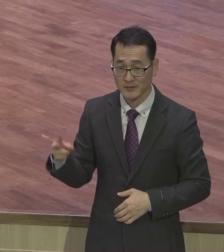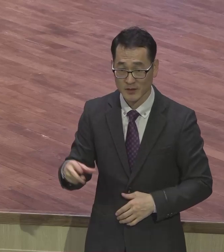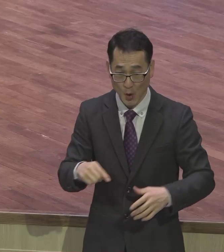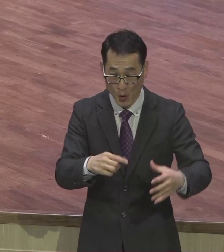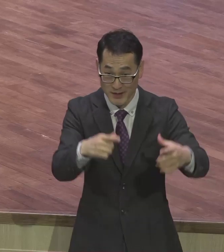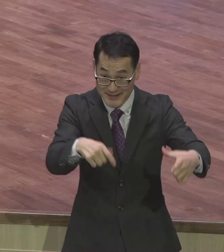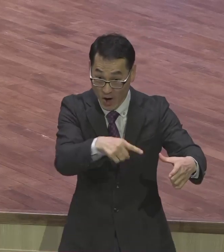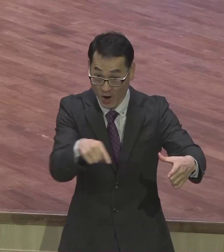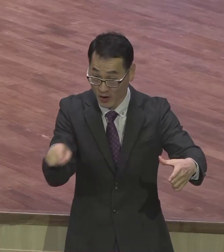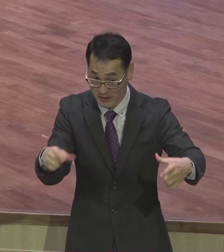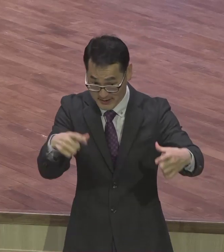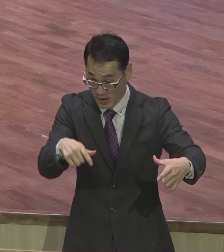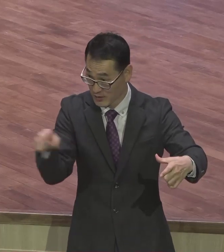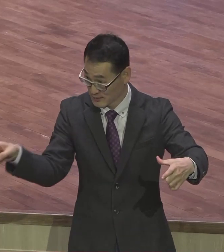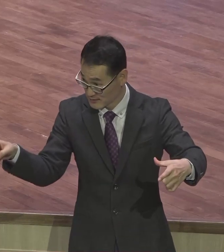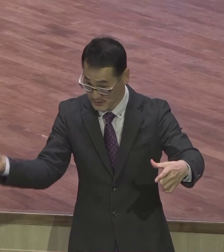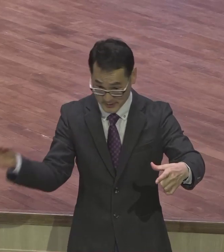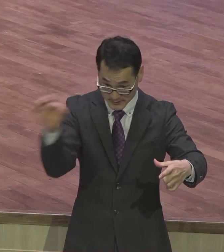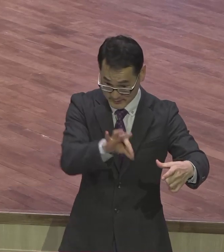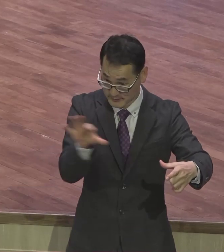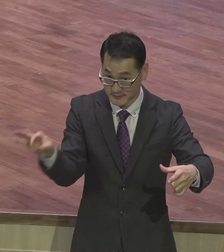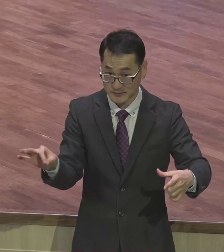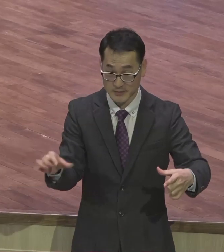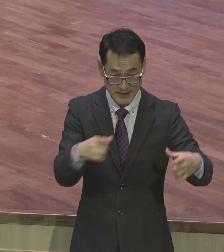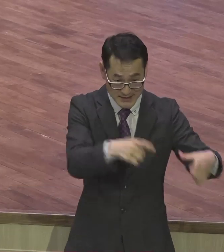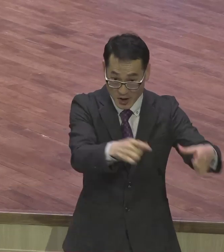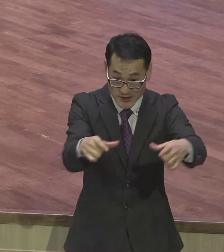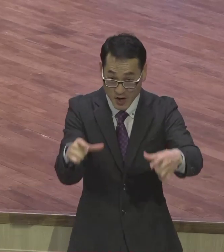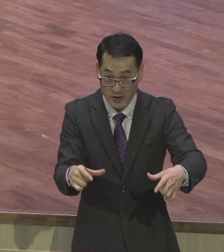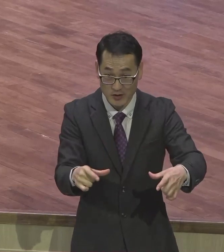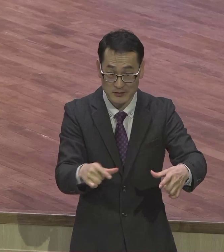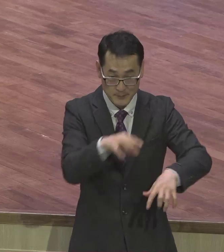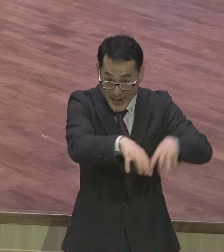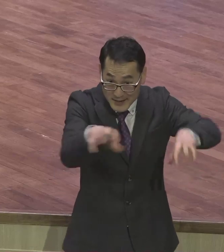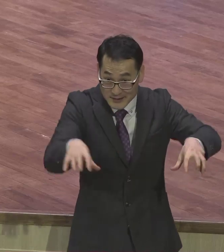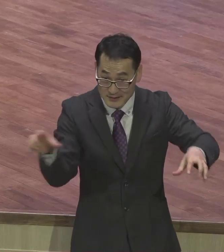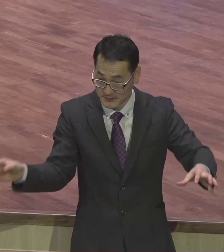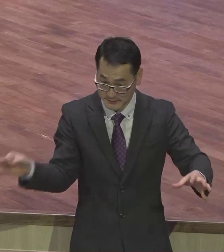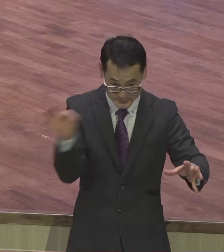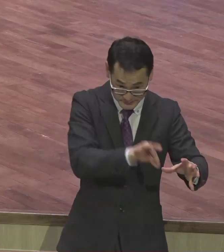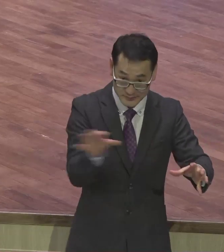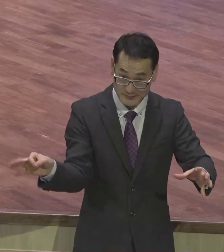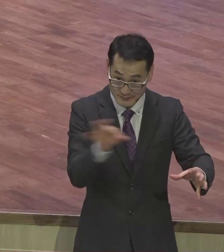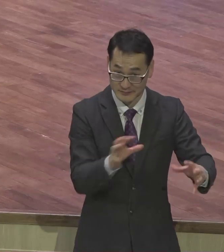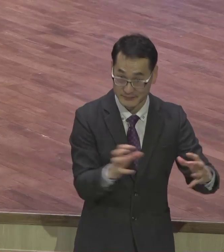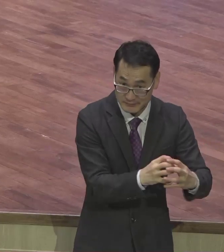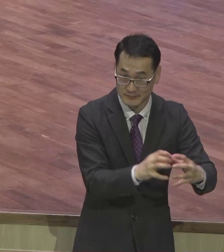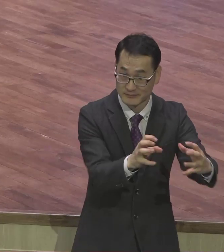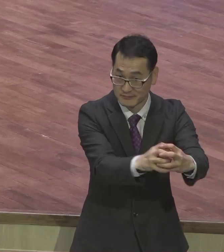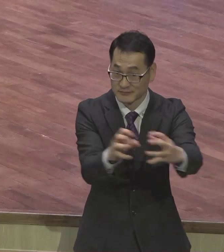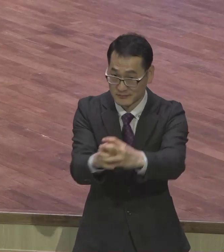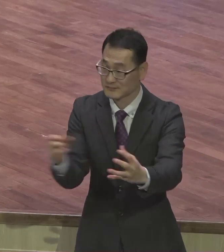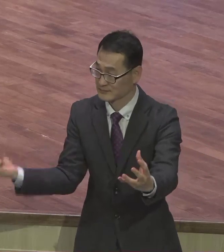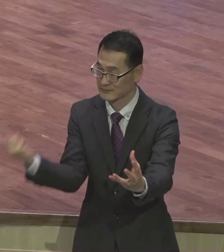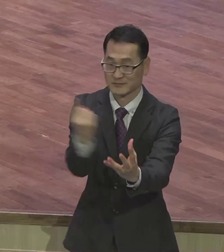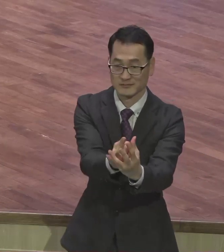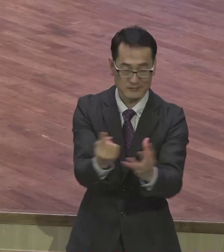교구에 어른들이 많이 있어요. 여러분 막 도와줘요. 전도회도 있어요. 여러분을 막 어떻게 하든지 기독교 체질화 되기 위해서 도와주는